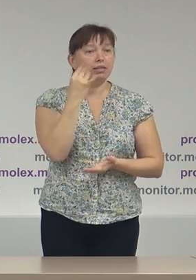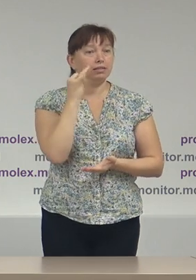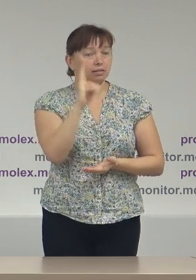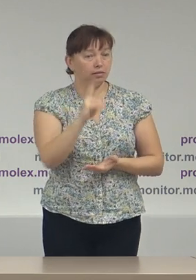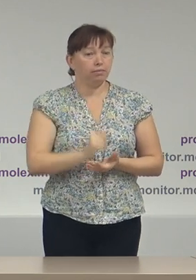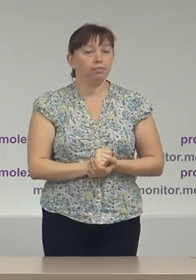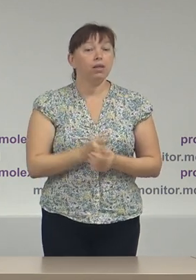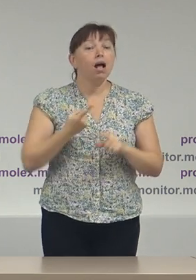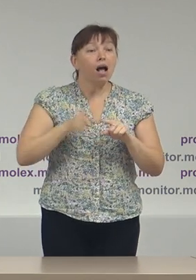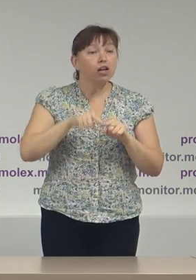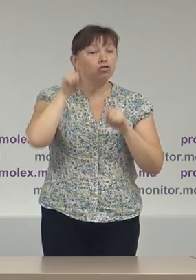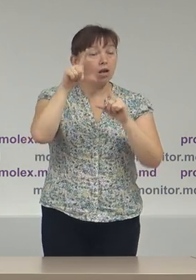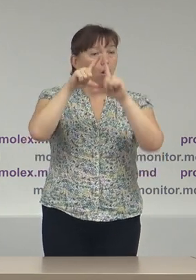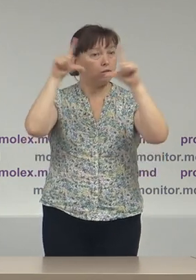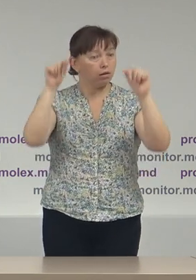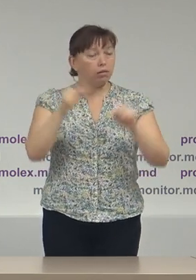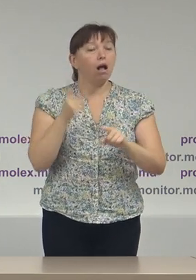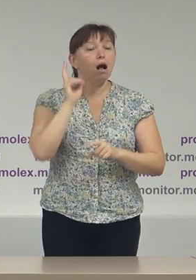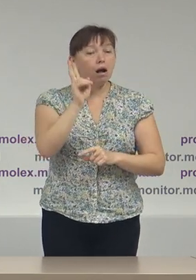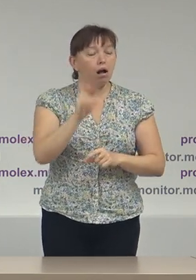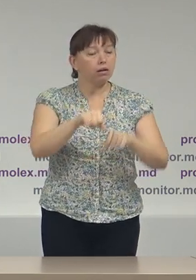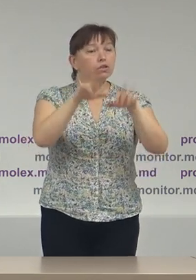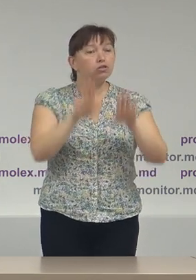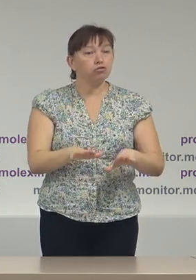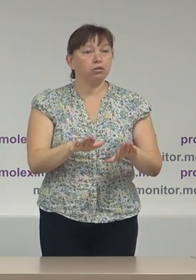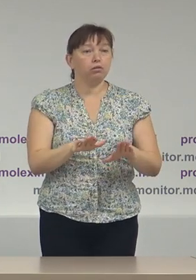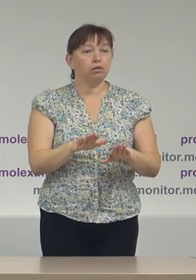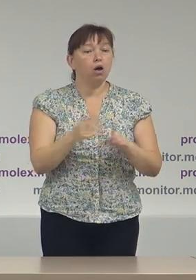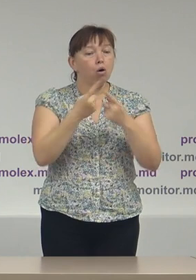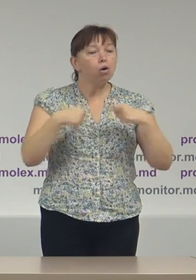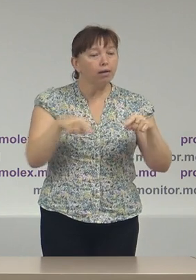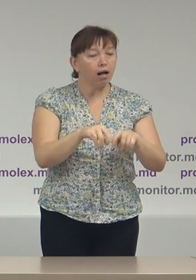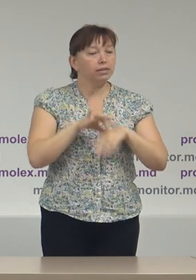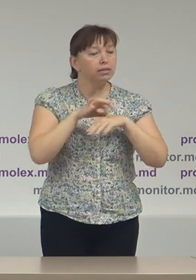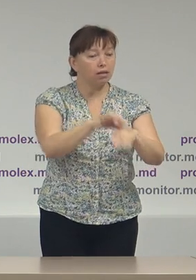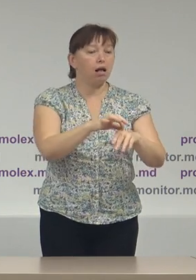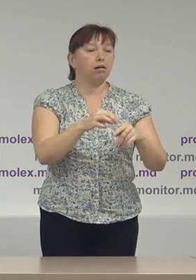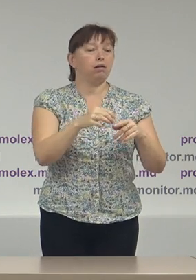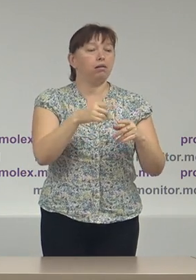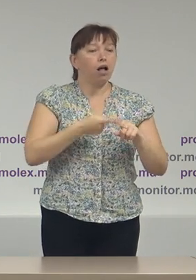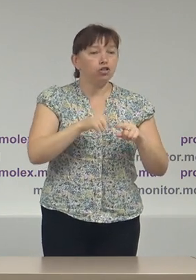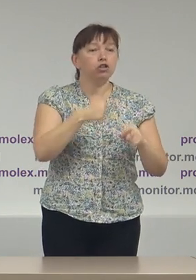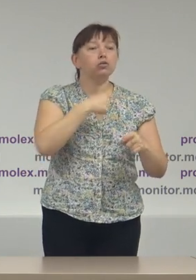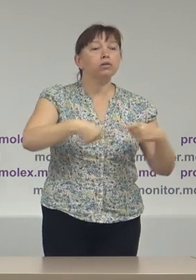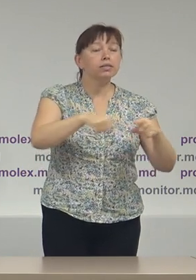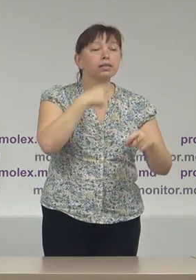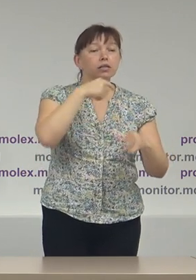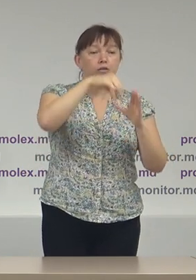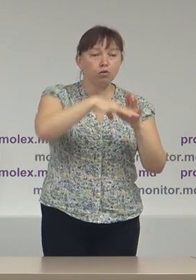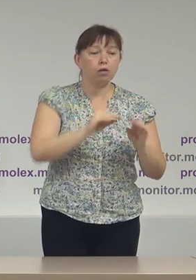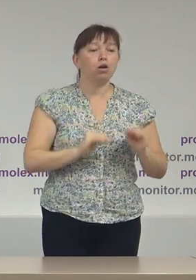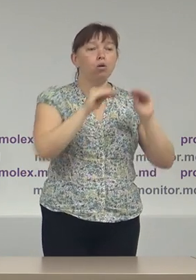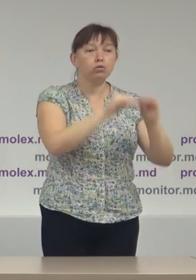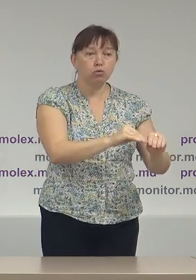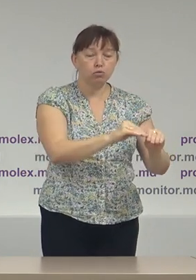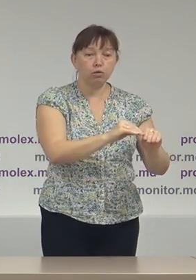Electorală Centrală este acea autoritate publică care decide organizarea acestor secții de votare. constituirea lor